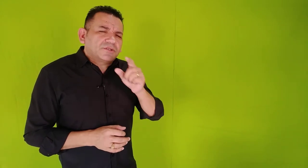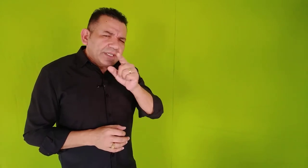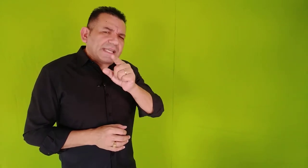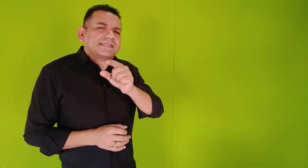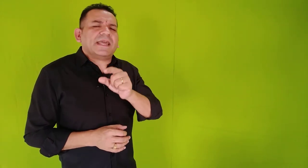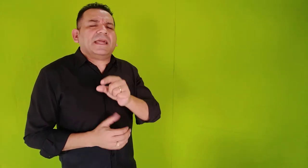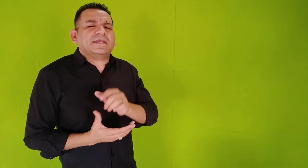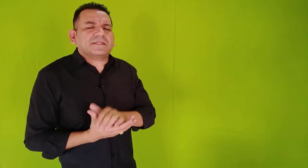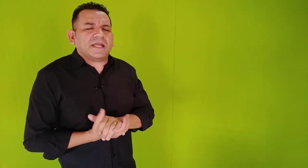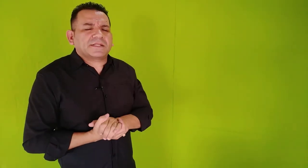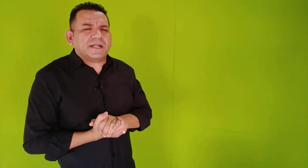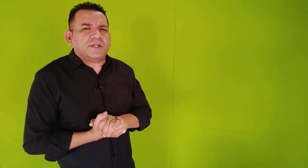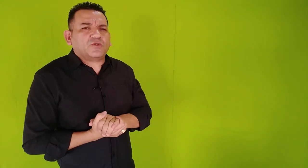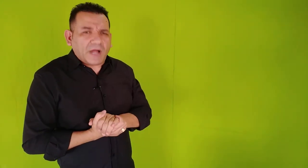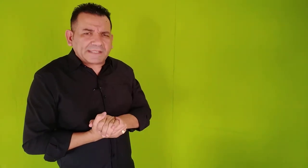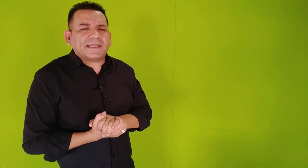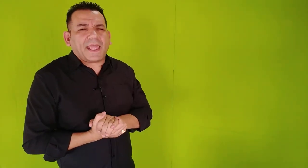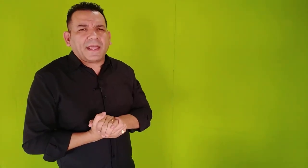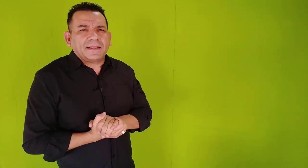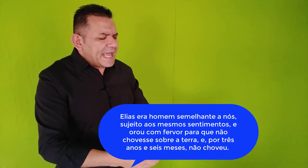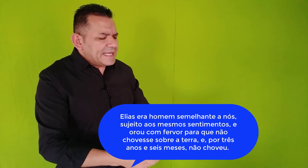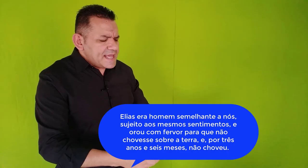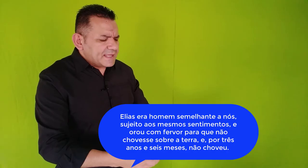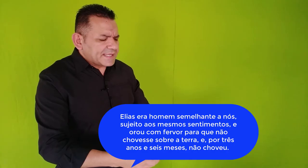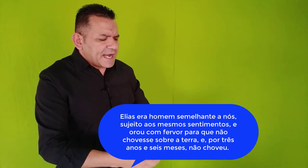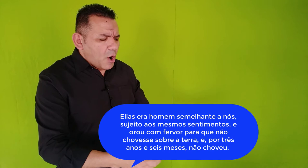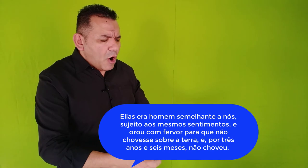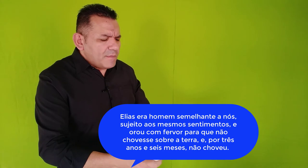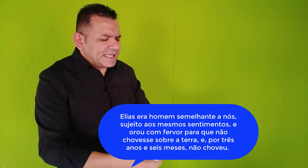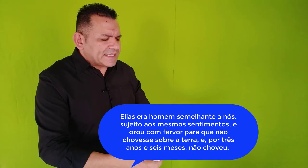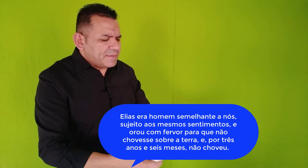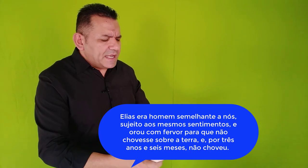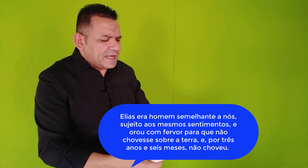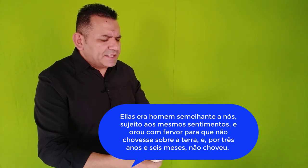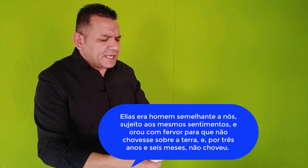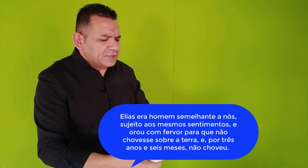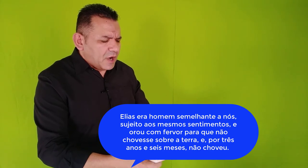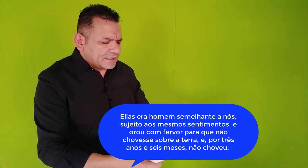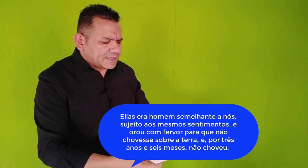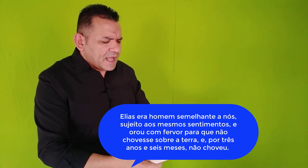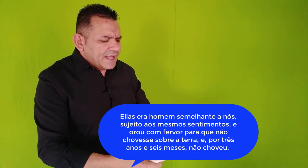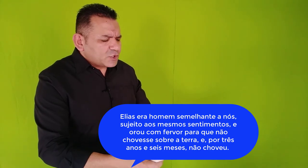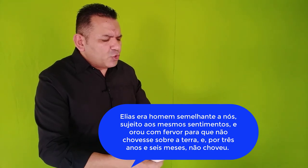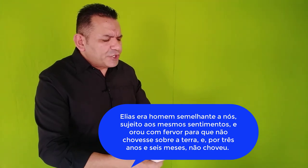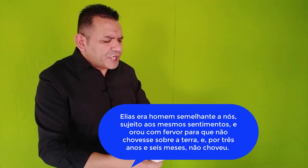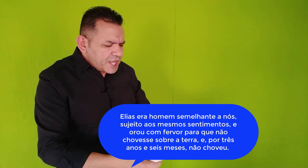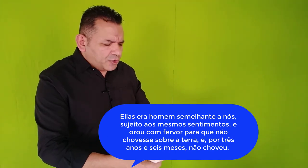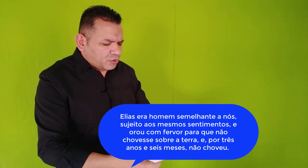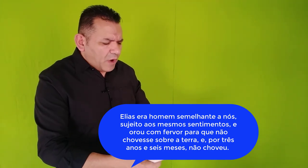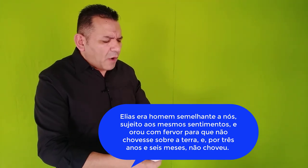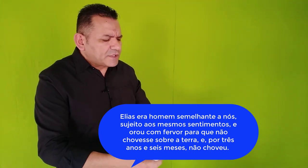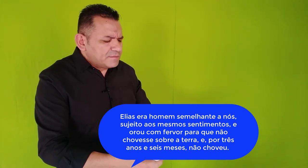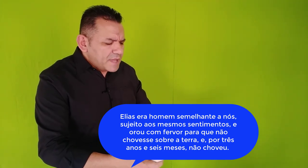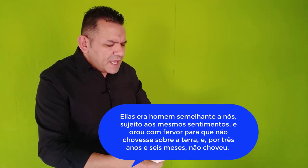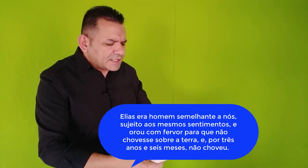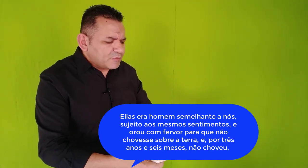17, está escrito assim. Elias era homem semelhante a nós, sujeito aos mesmos